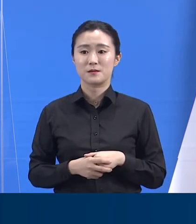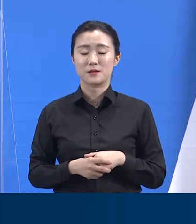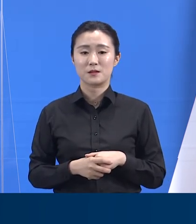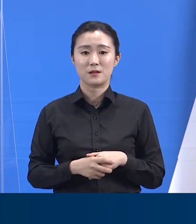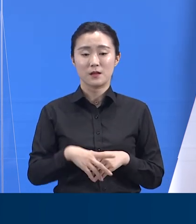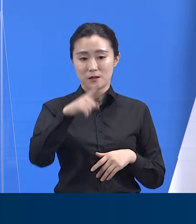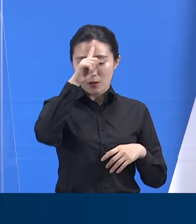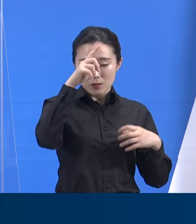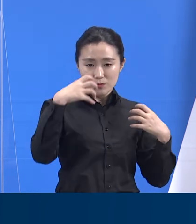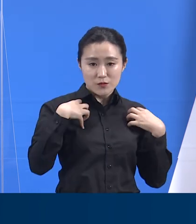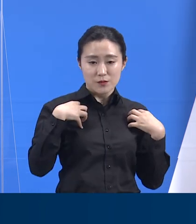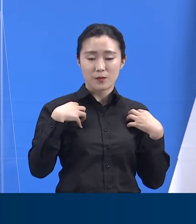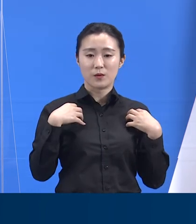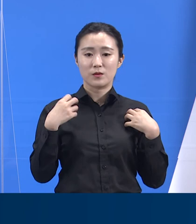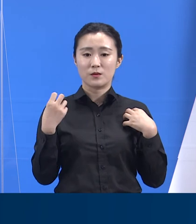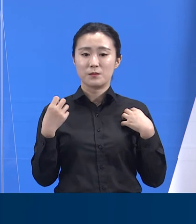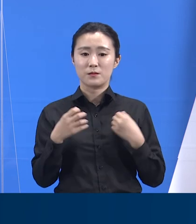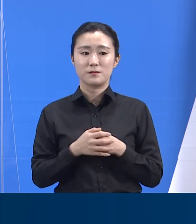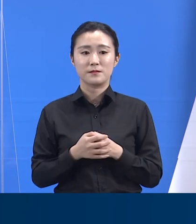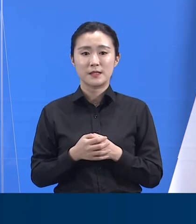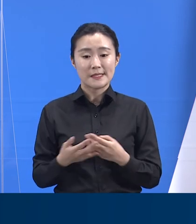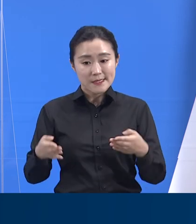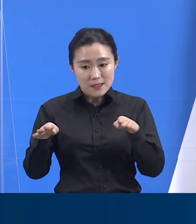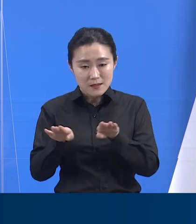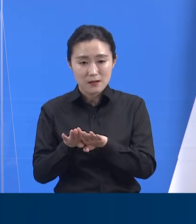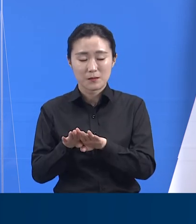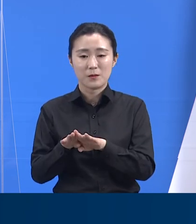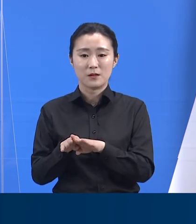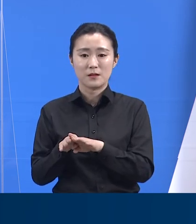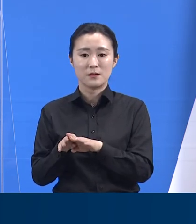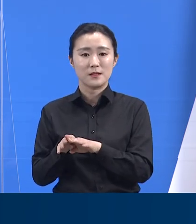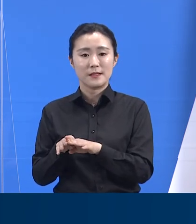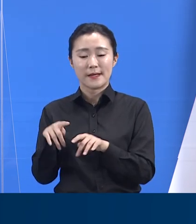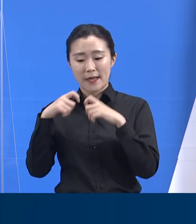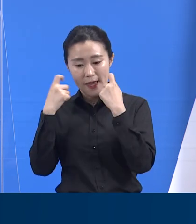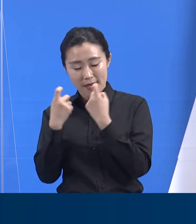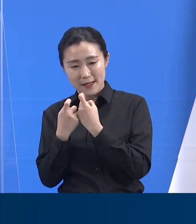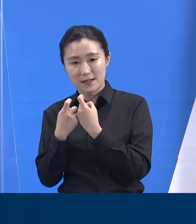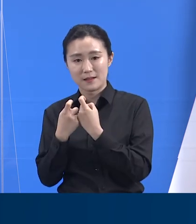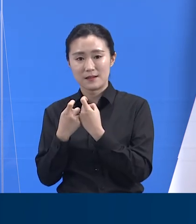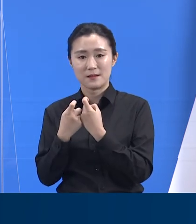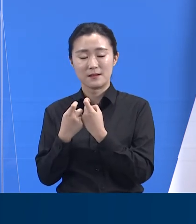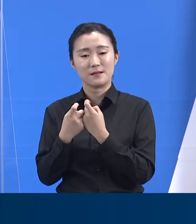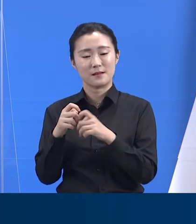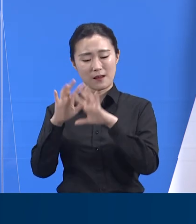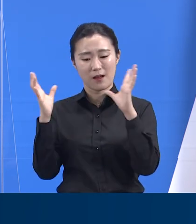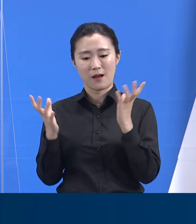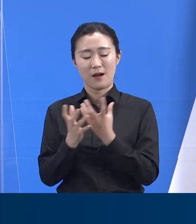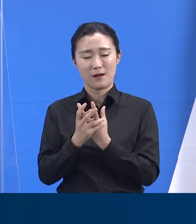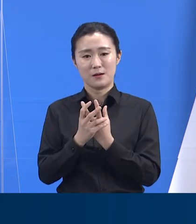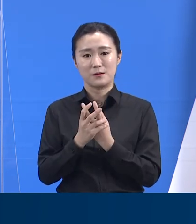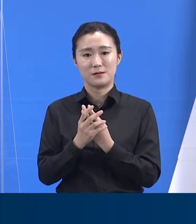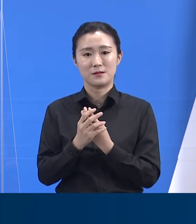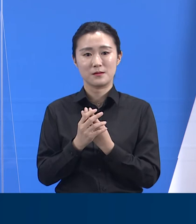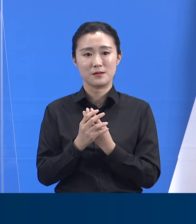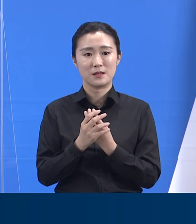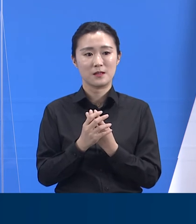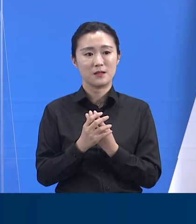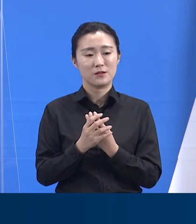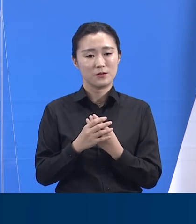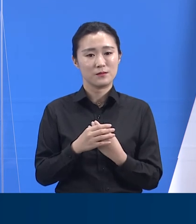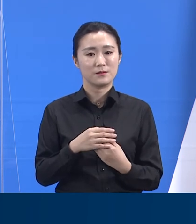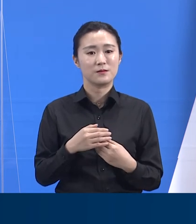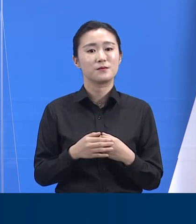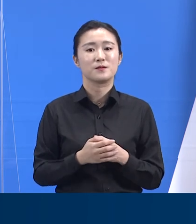시민사회가 모두 적절한 긴장감을 유지해야 합니다. 사회적 거리두기 완화는 방역 성공의 결과가 아니라